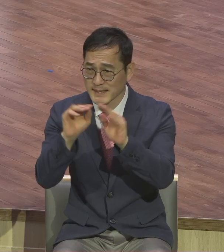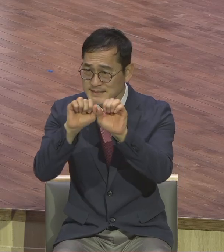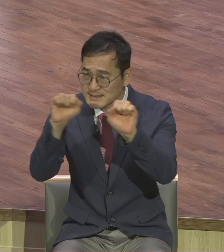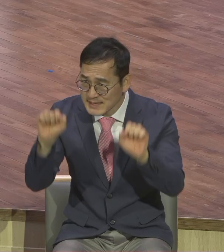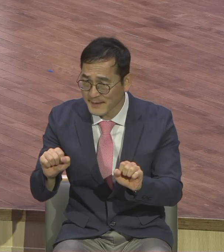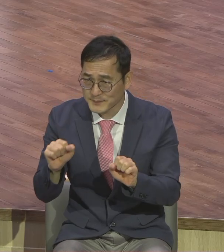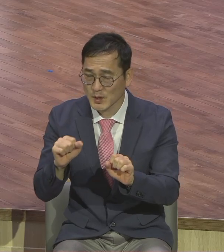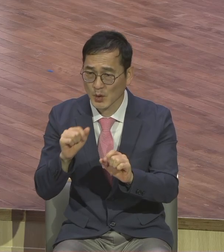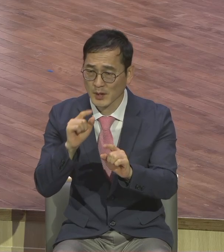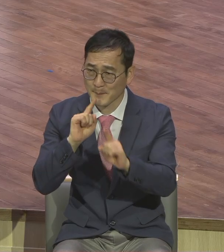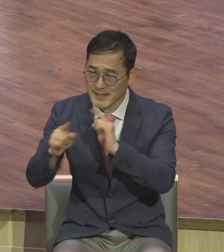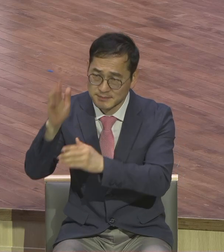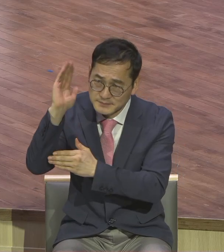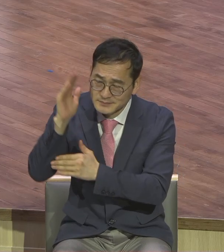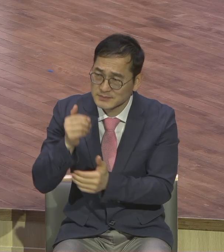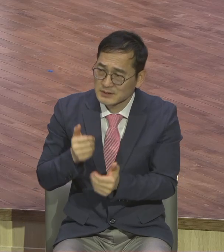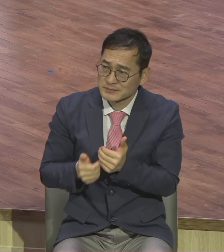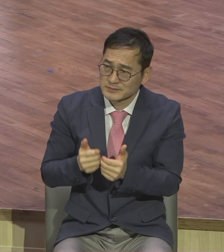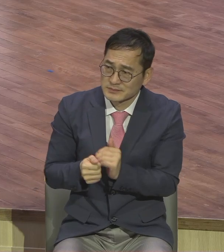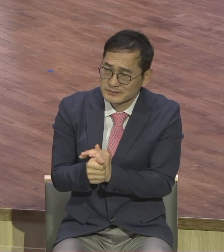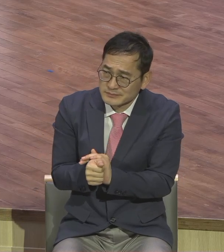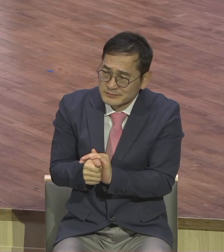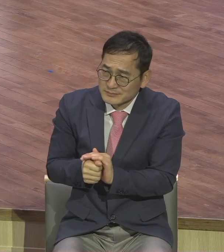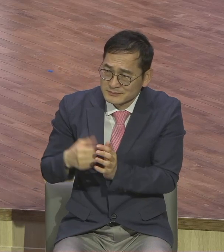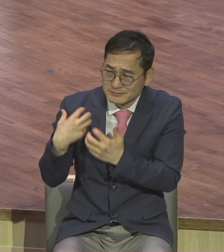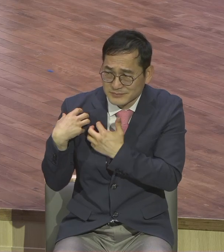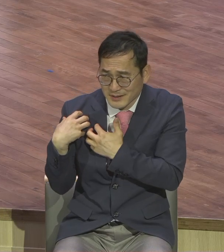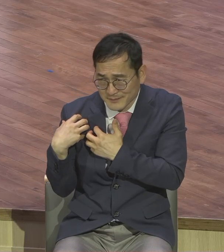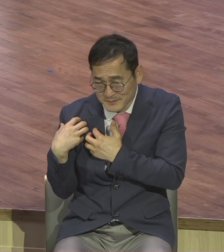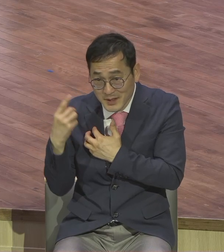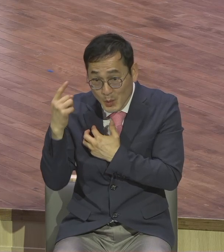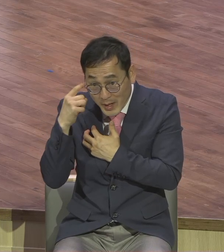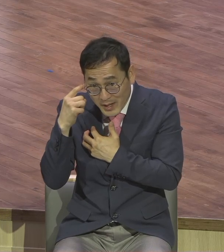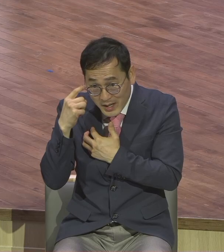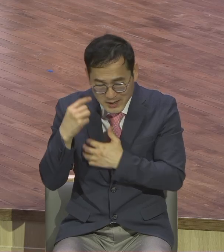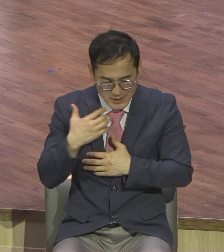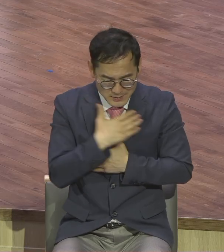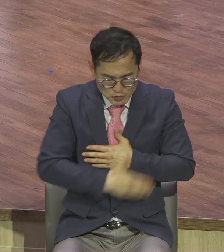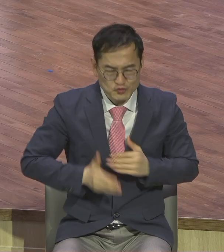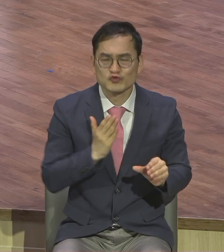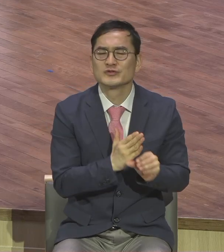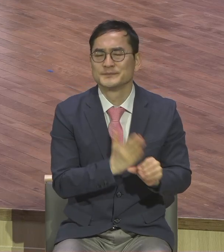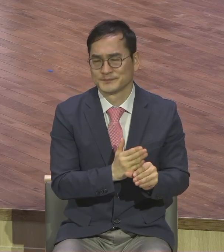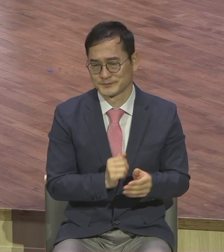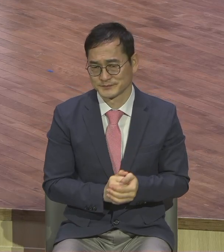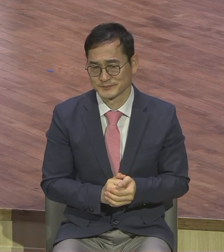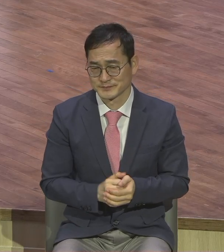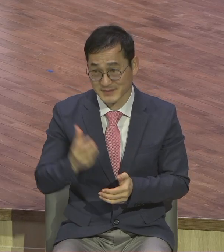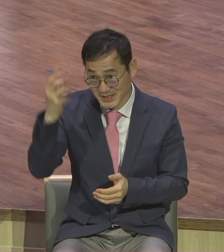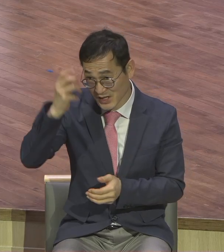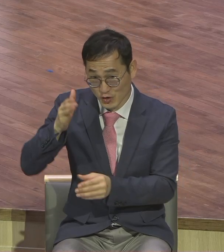어색합니까? 왜 부담됩니까? 육적이라서 그래요. 영적인 삶을 안 살아서 그래요.